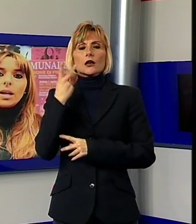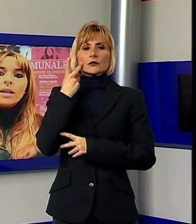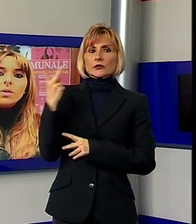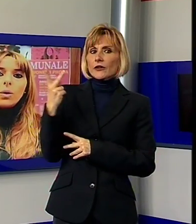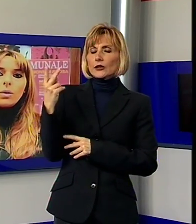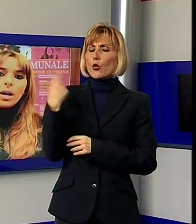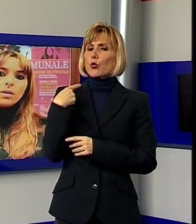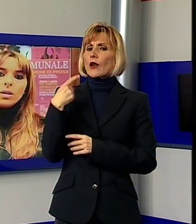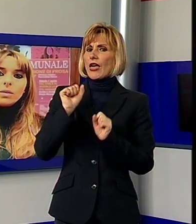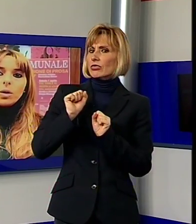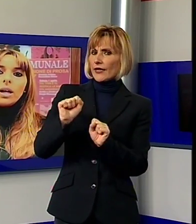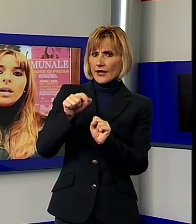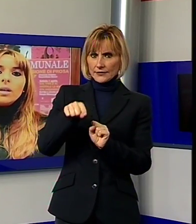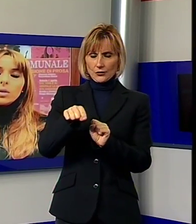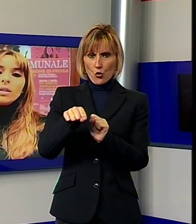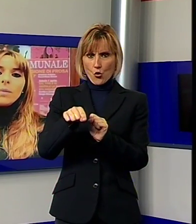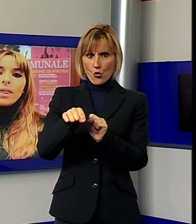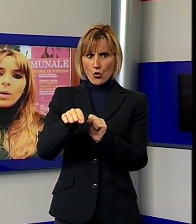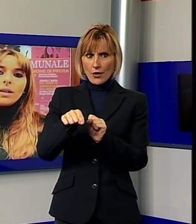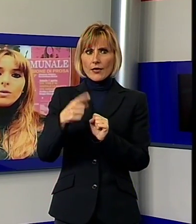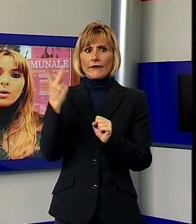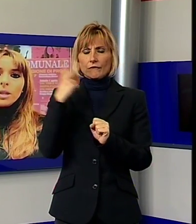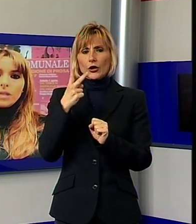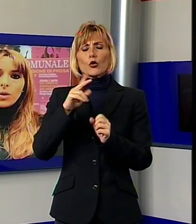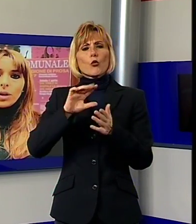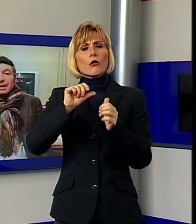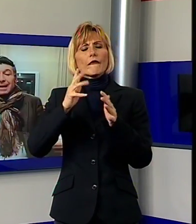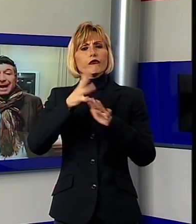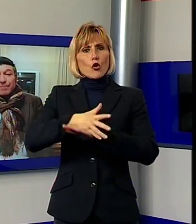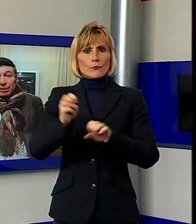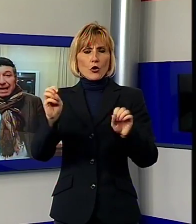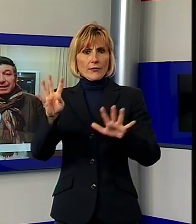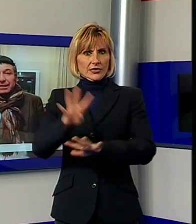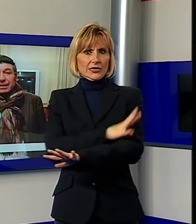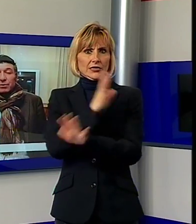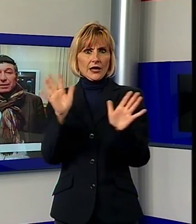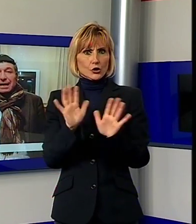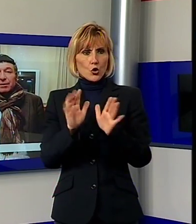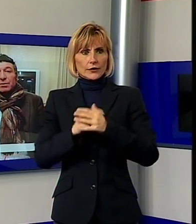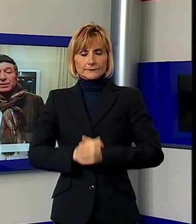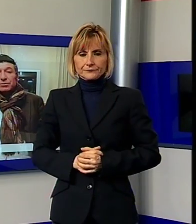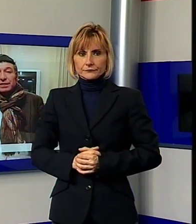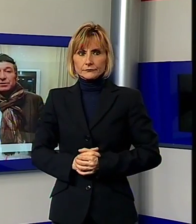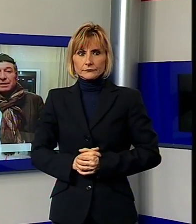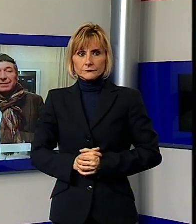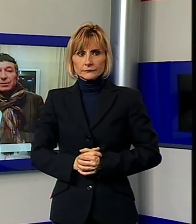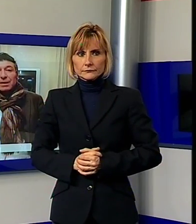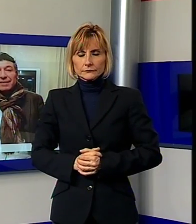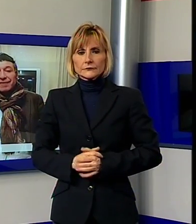negazione, un negazionismo che sostanzialmente è un'altra forma di terrore. È importante ricordare quello che è successo 72 anni fa,